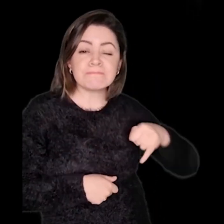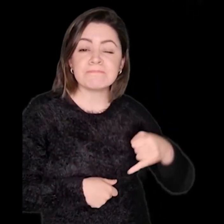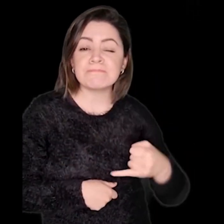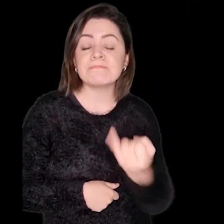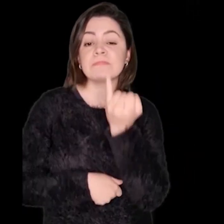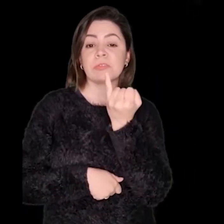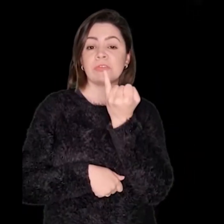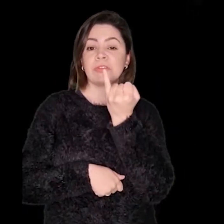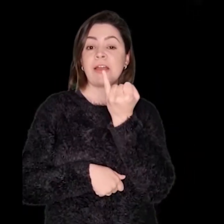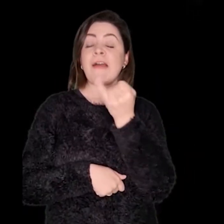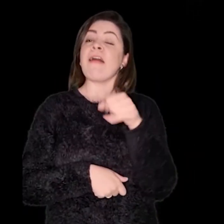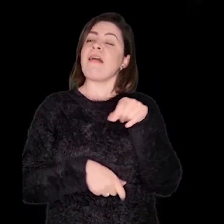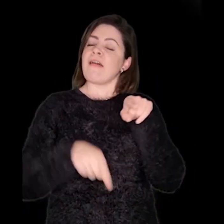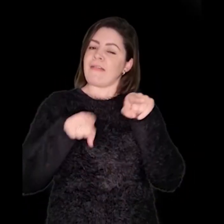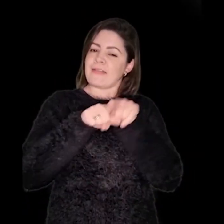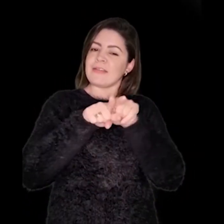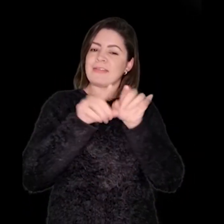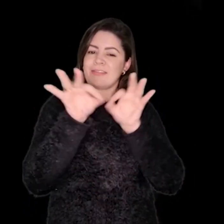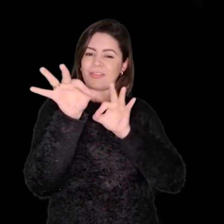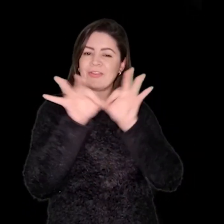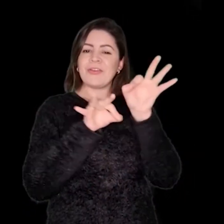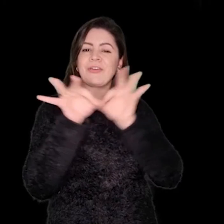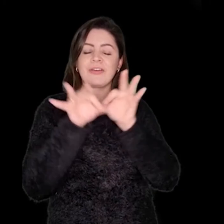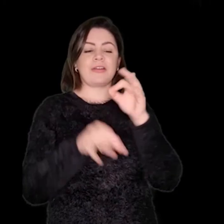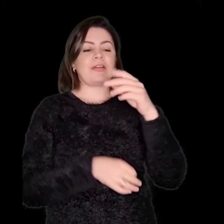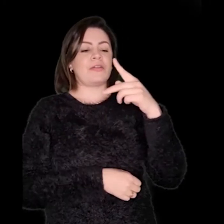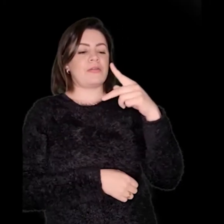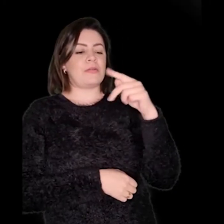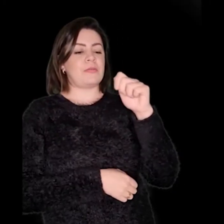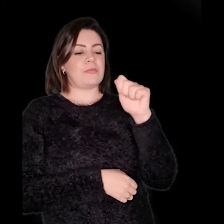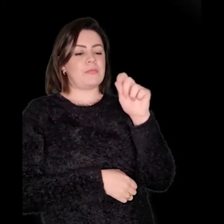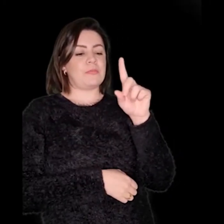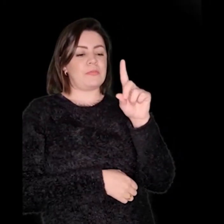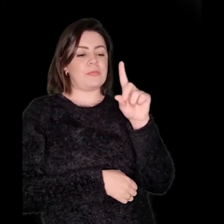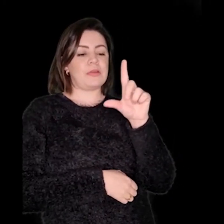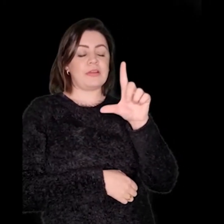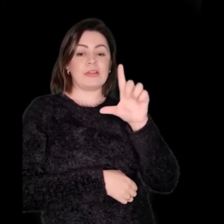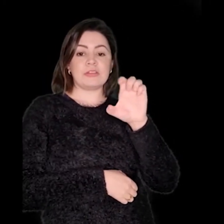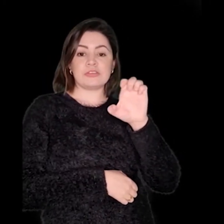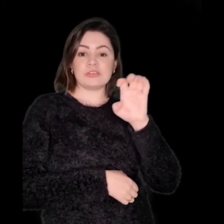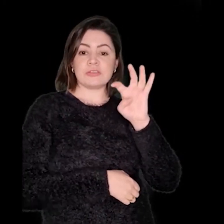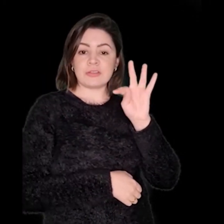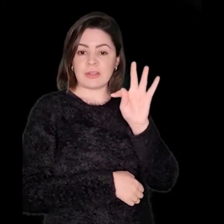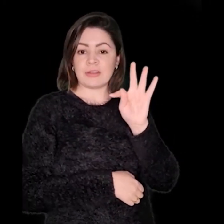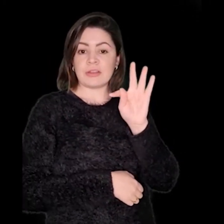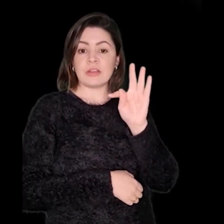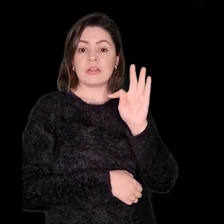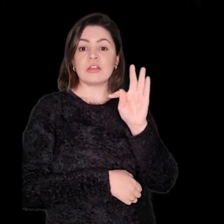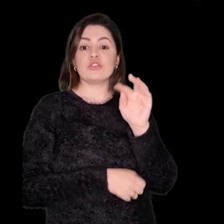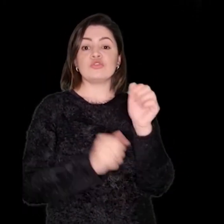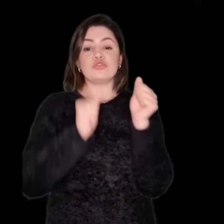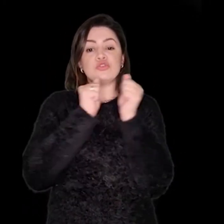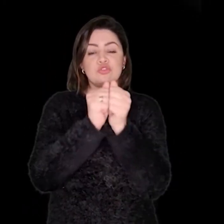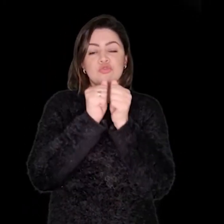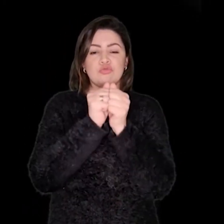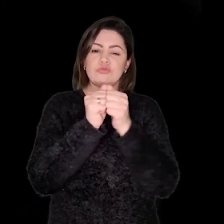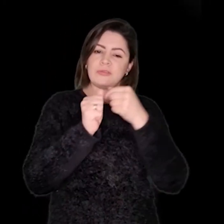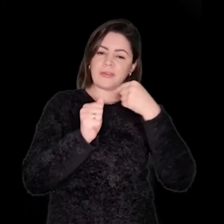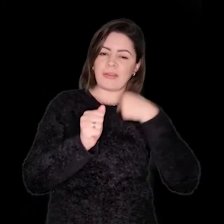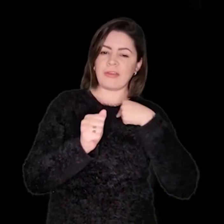tal função. Além disso, criei um padlet para juntos alimentarmos e